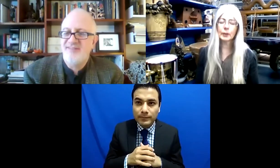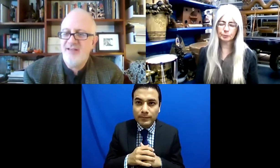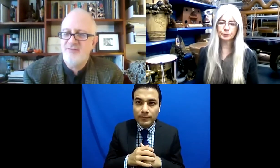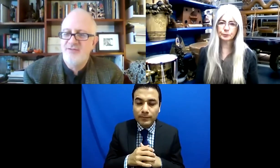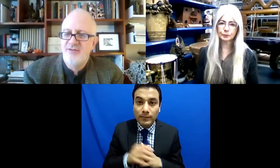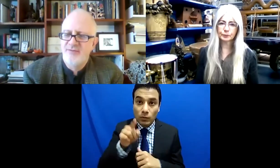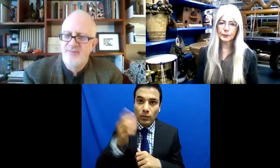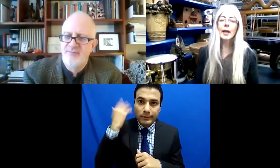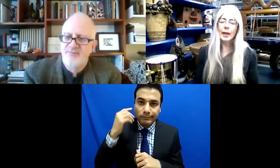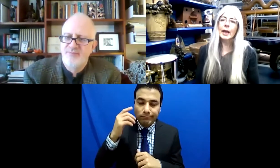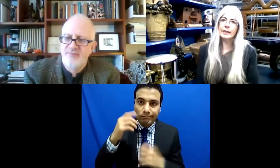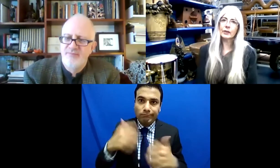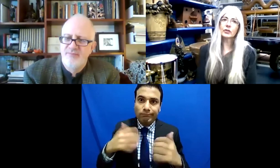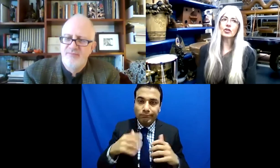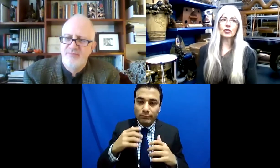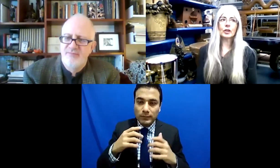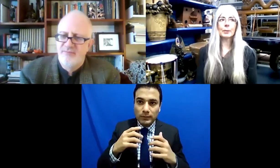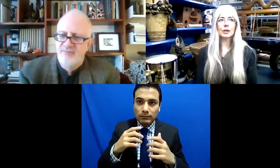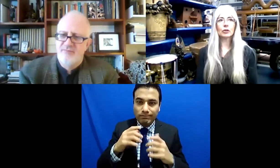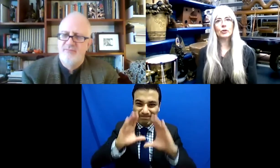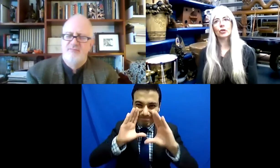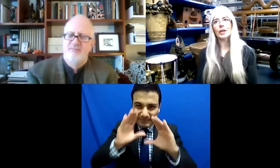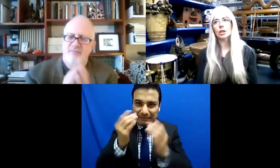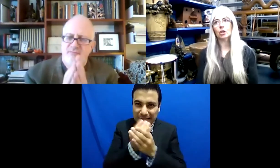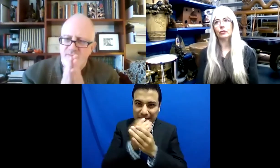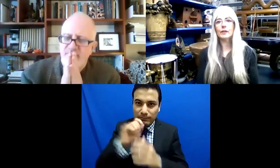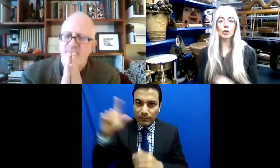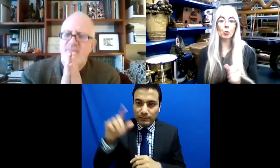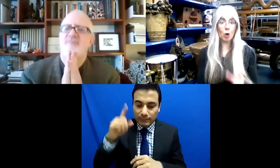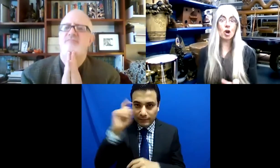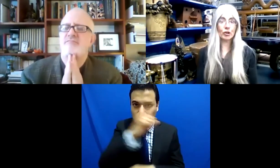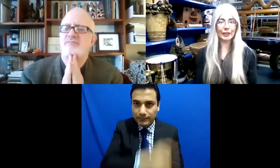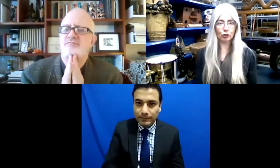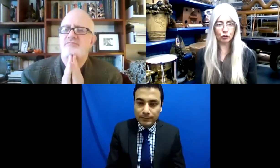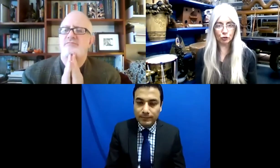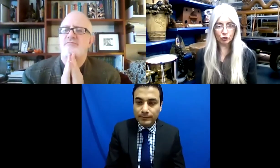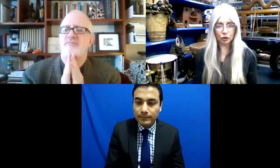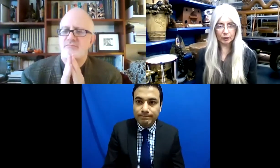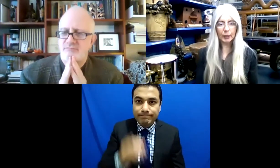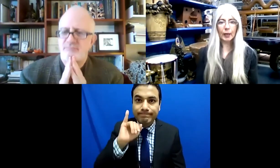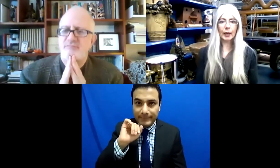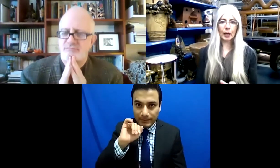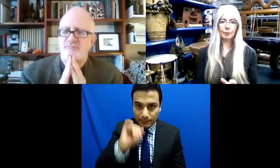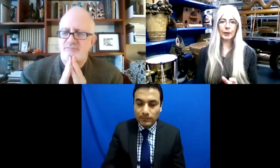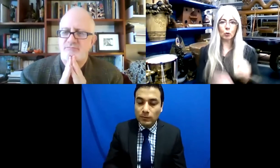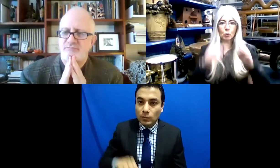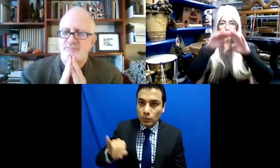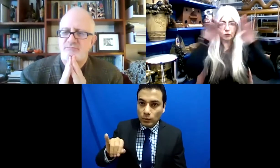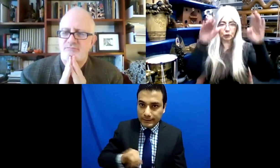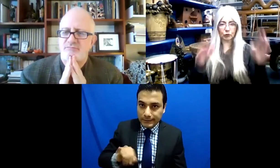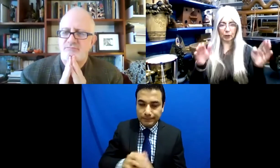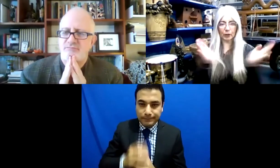la capacitación profesional que recibiste. Sí, es muy interesante. Cuando